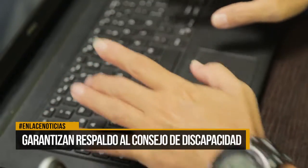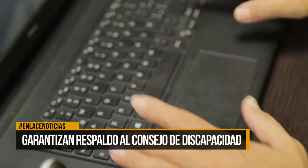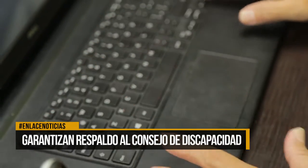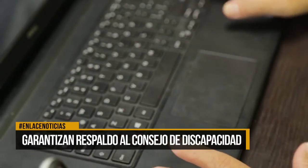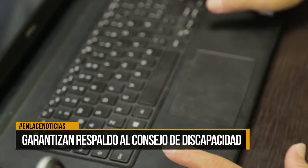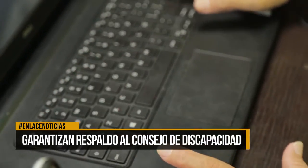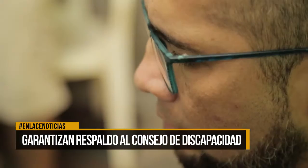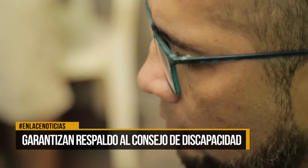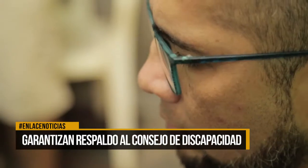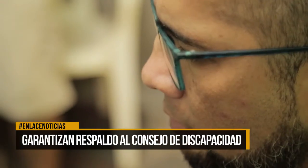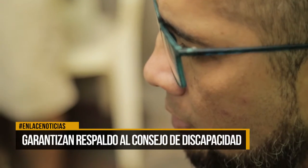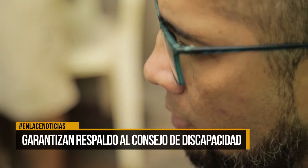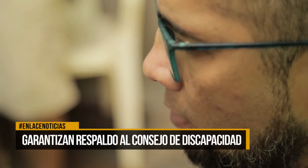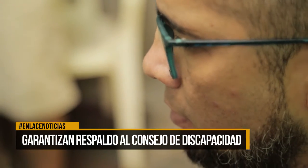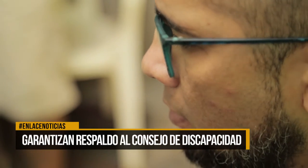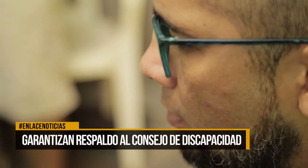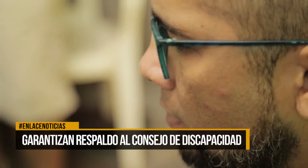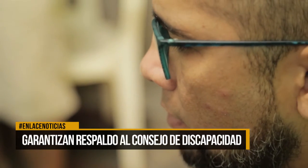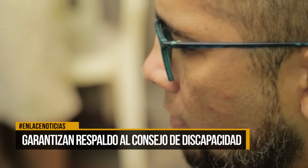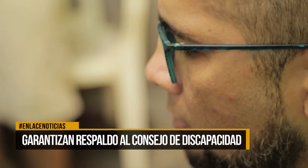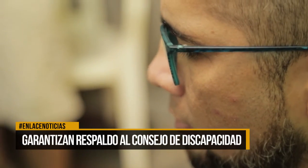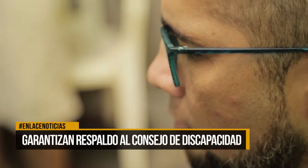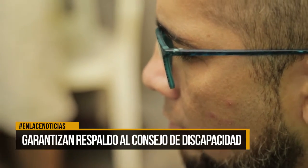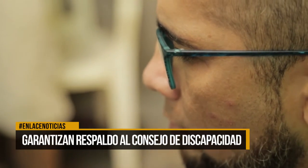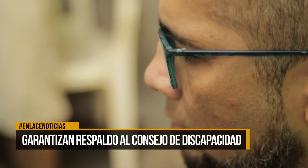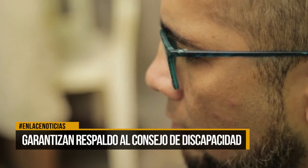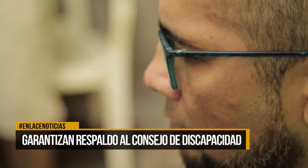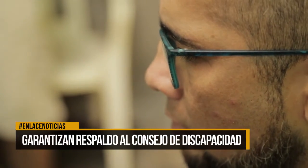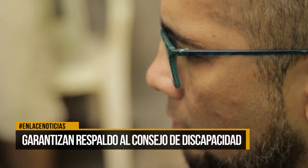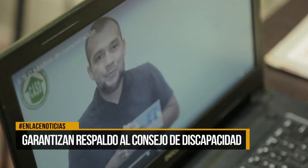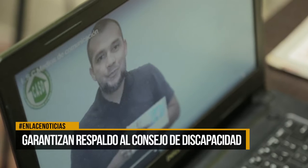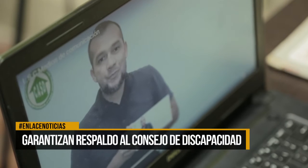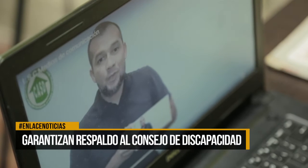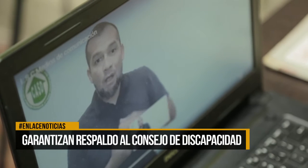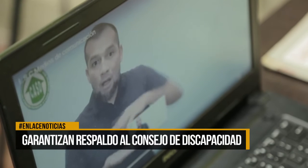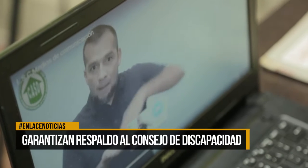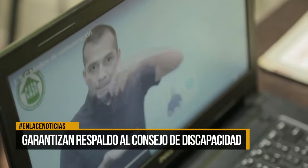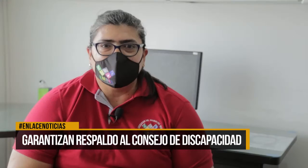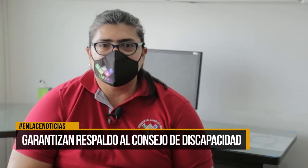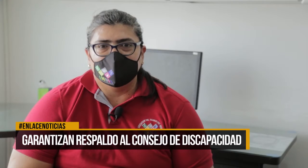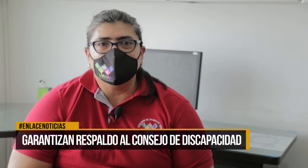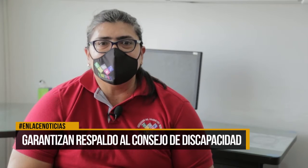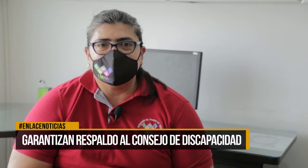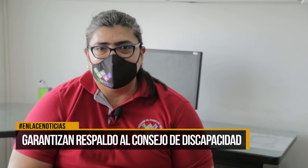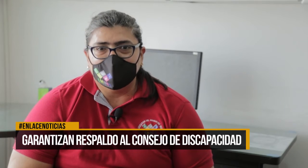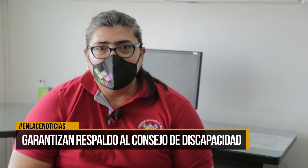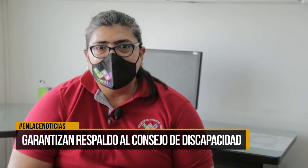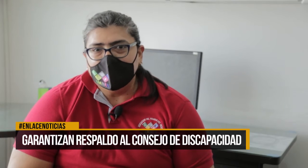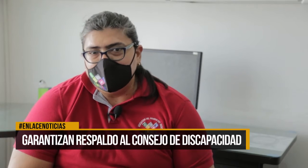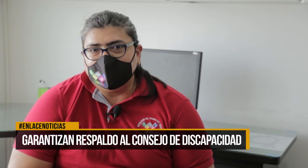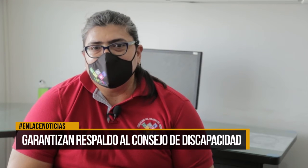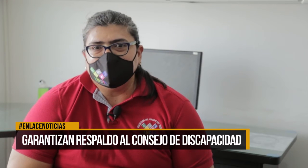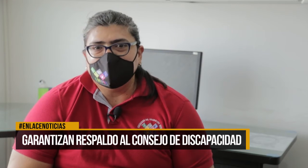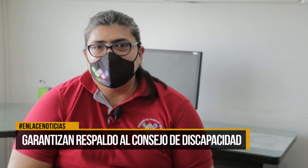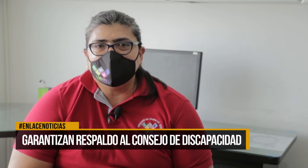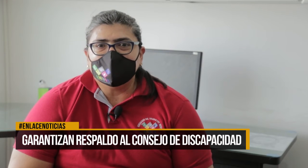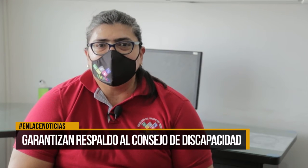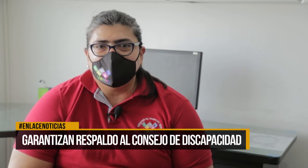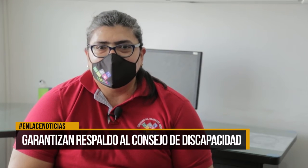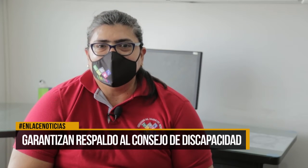juramento de los consejeros que vamos a estar en este periodo de gobierno haciendo toda la gestión administrativa para que efectivamente las políticas